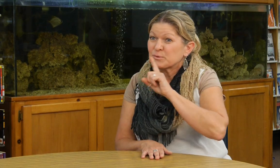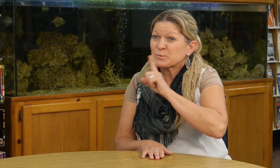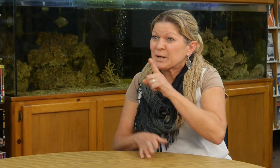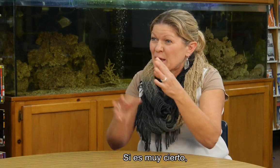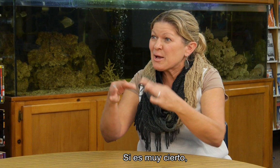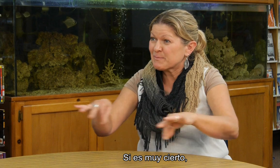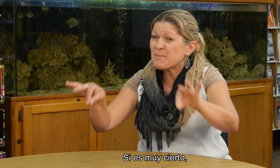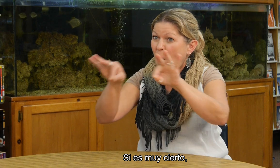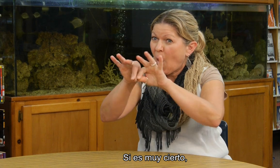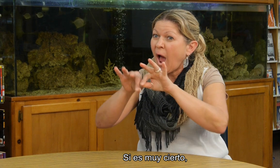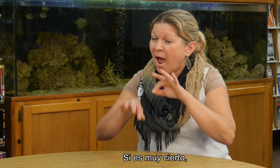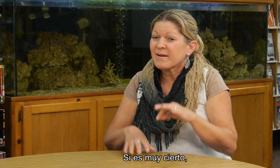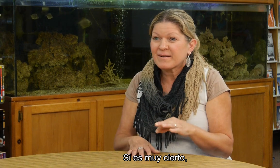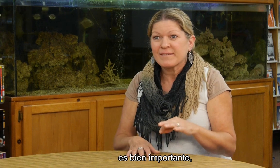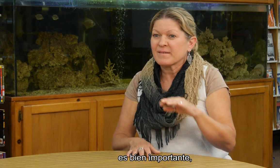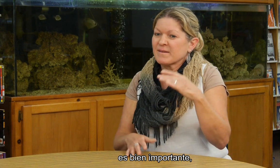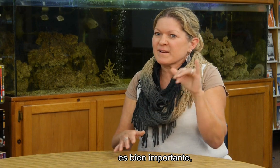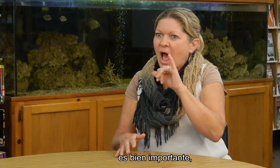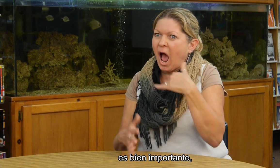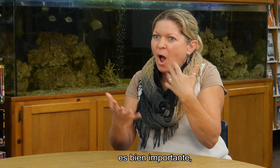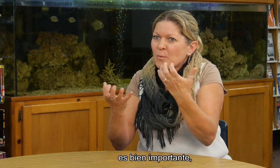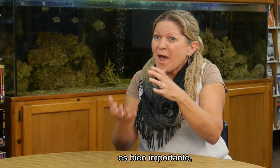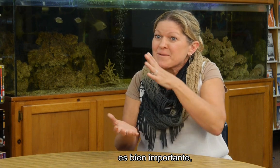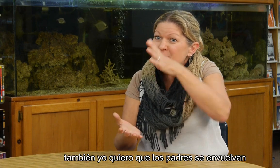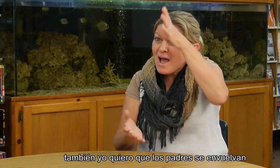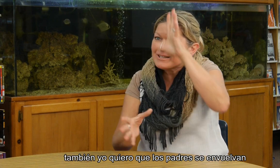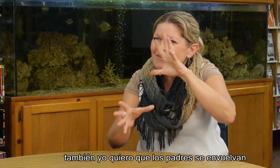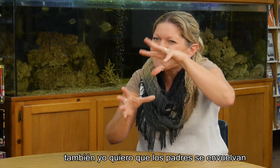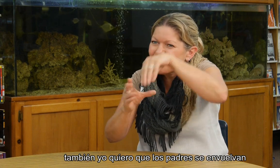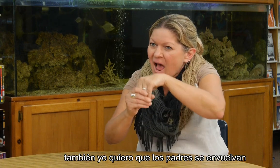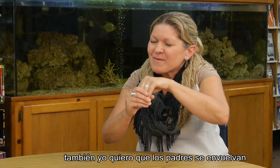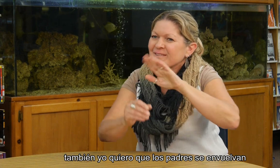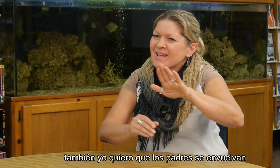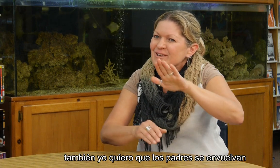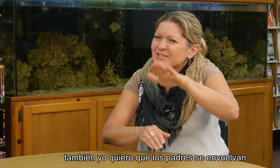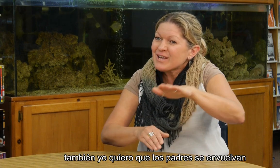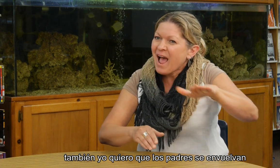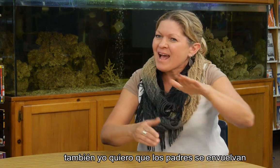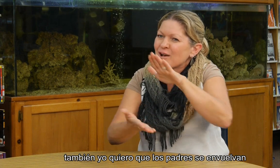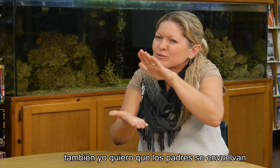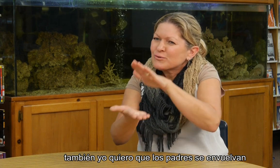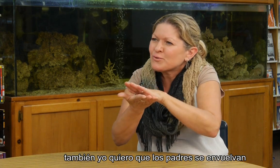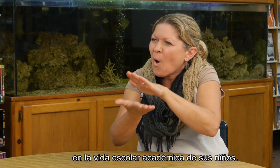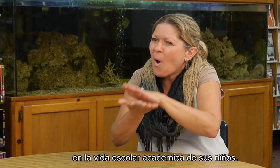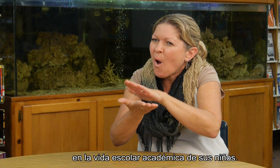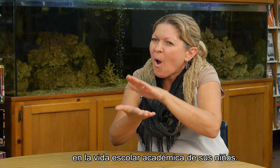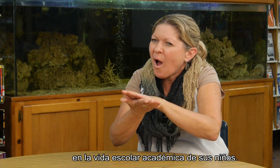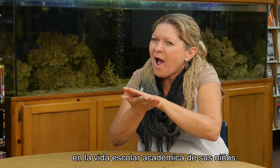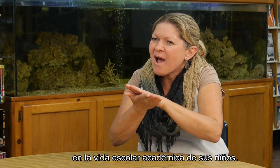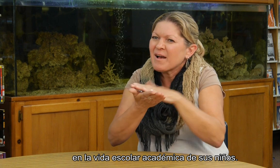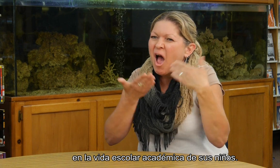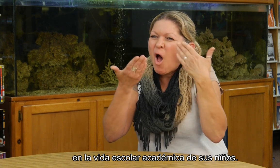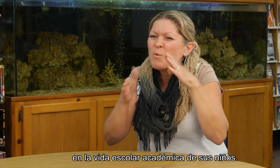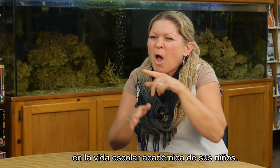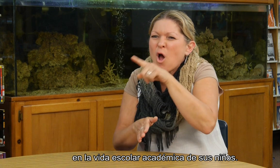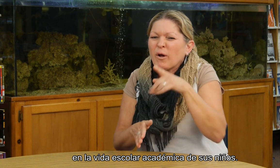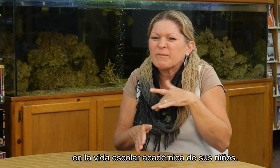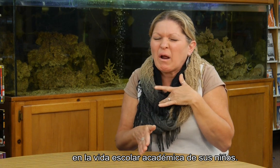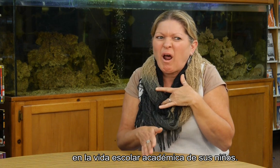Sí, es muy cierto, es bien importante. También, yo quiero que los padres se envuelvan en la vida escolar académica de sus niños.